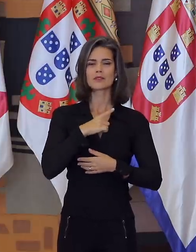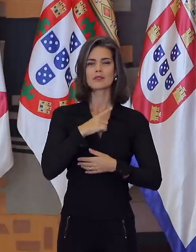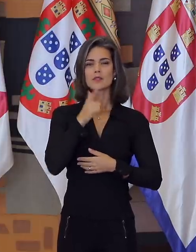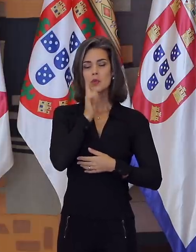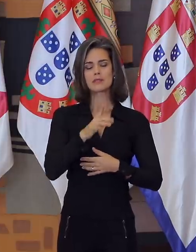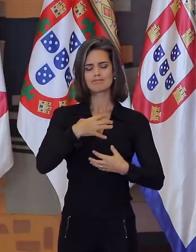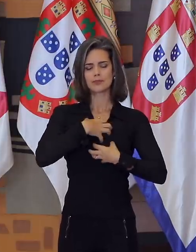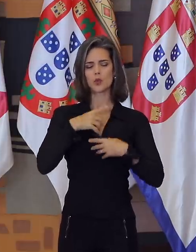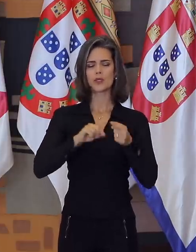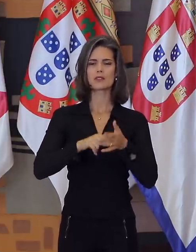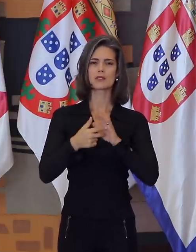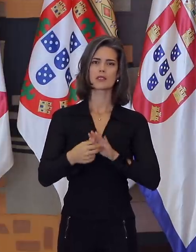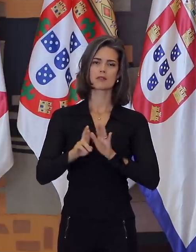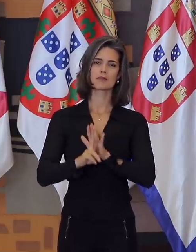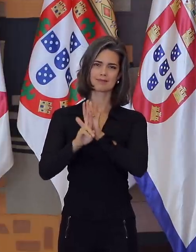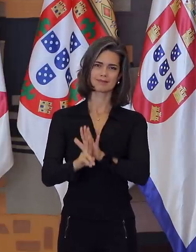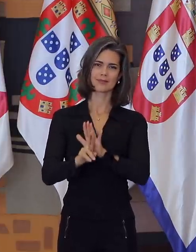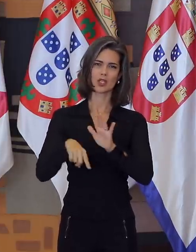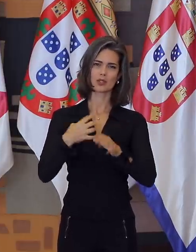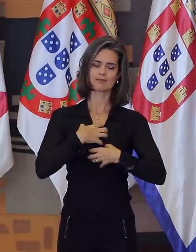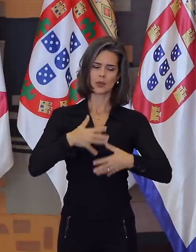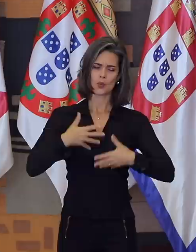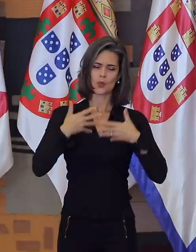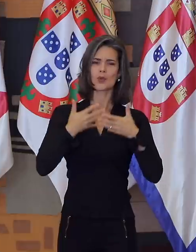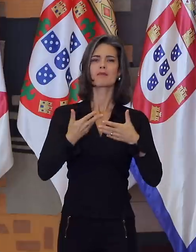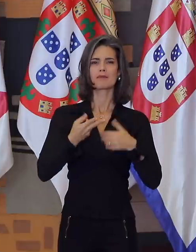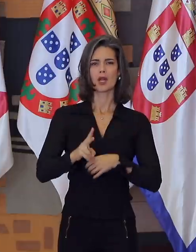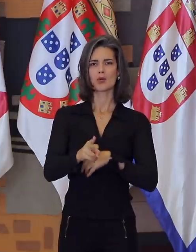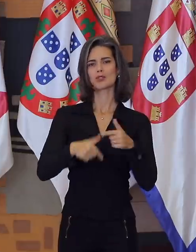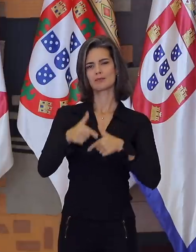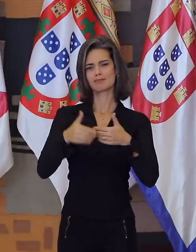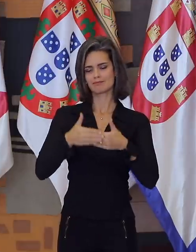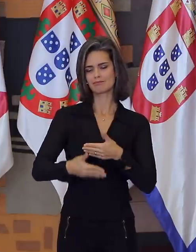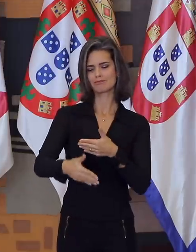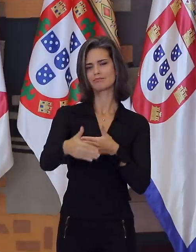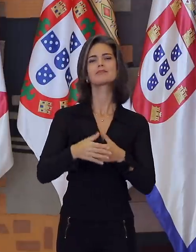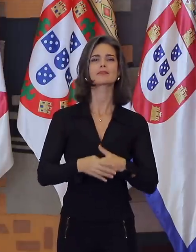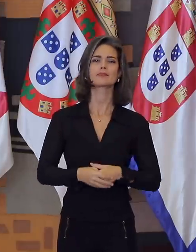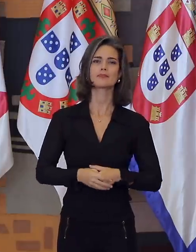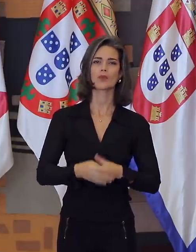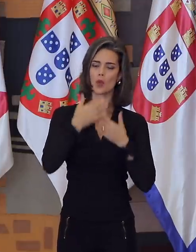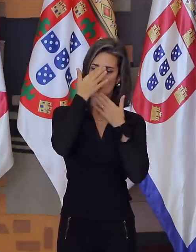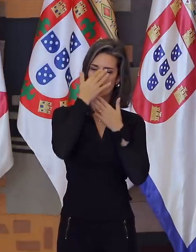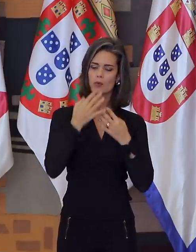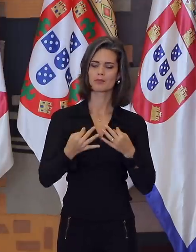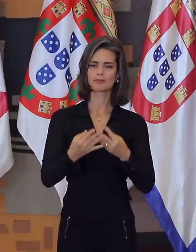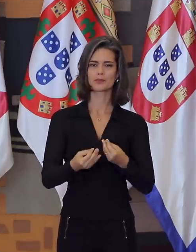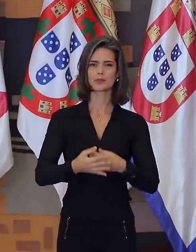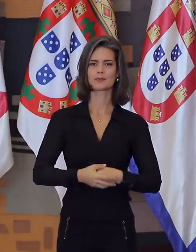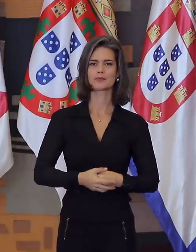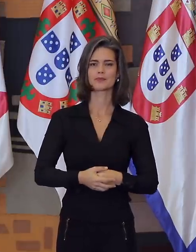num verdadeiro reencontro com as motivações que nos levaram a seguir esta prestigiosa carreira. Obrigada, portanto.